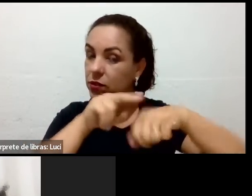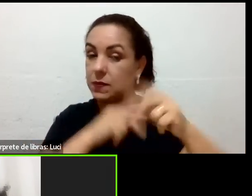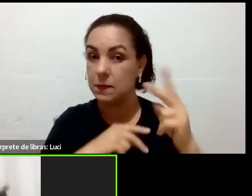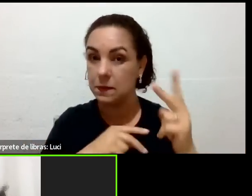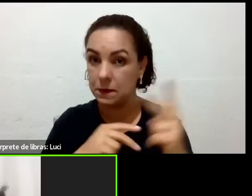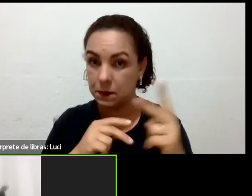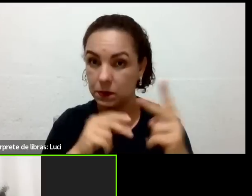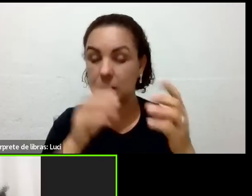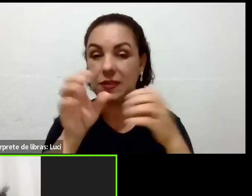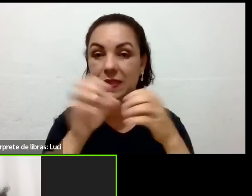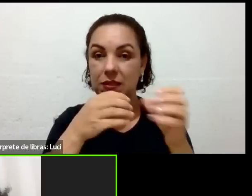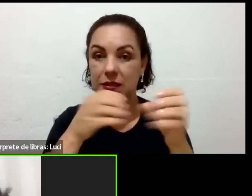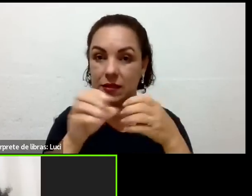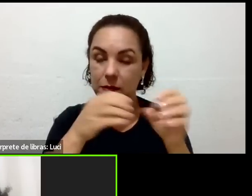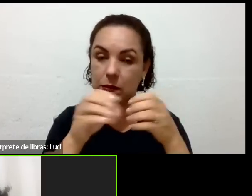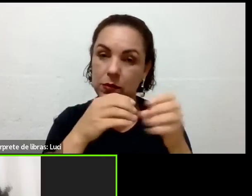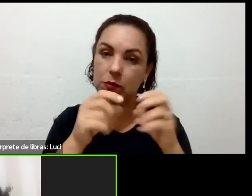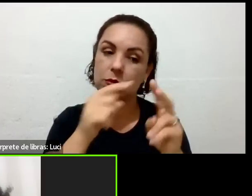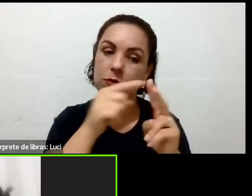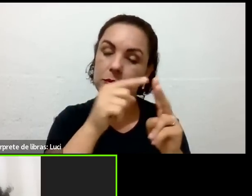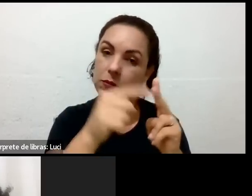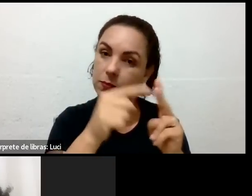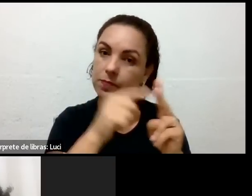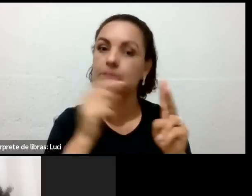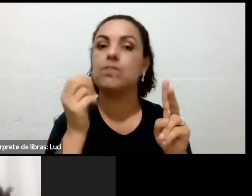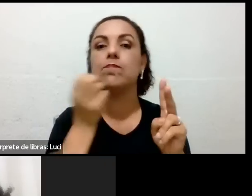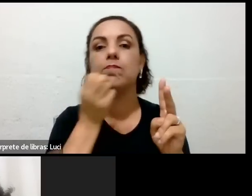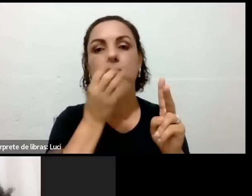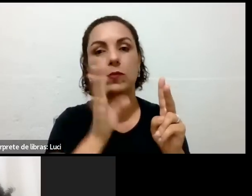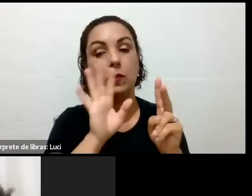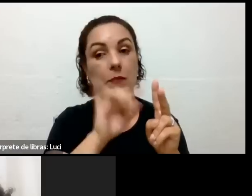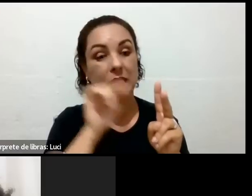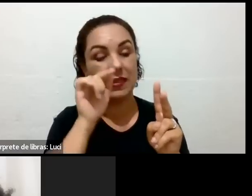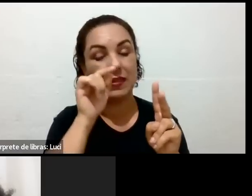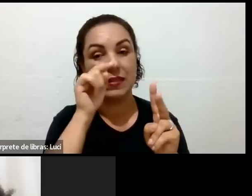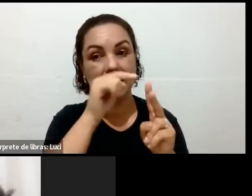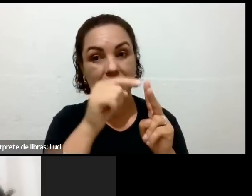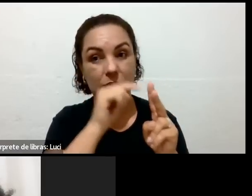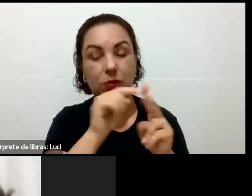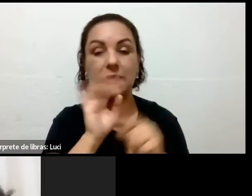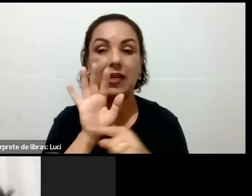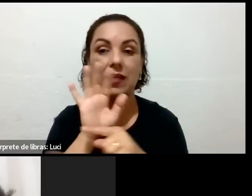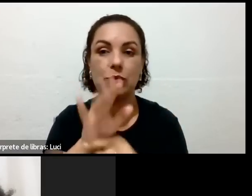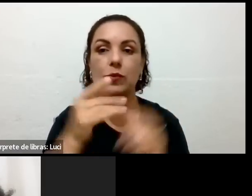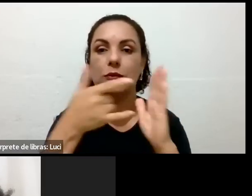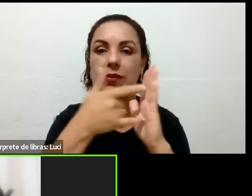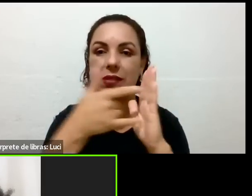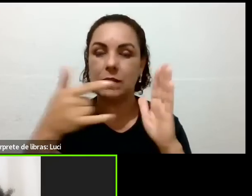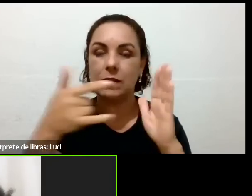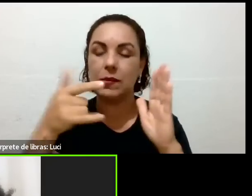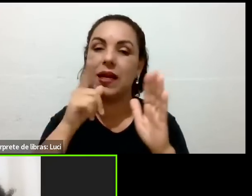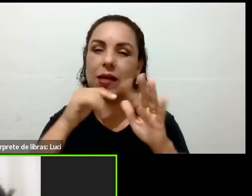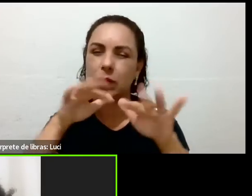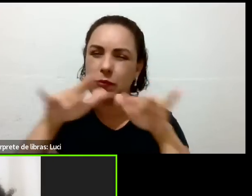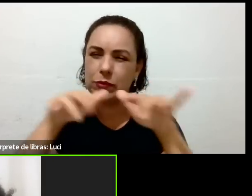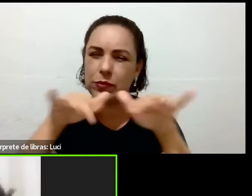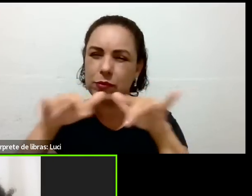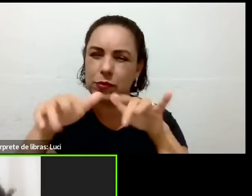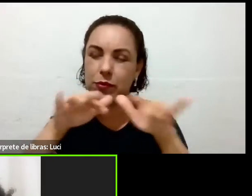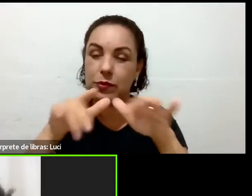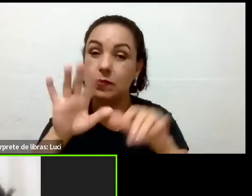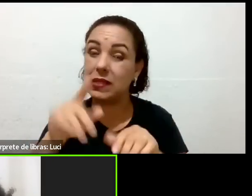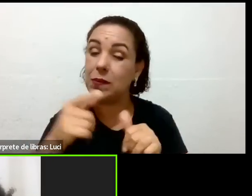tirar substâncias da água, você vai ter que ter um bom filtro. E uma dica que eu sempre dou, Elaine,